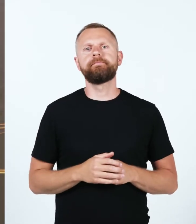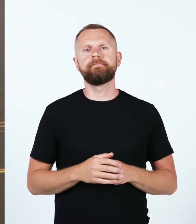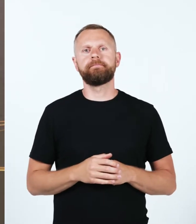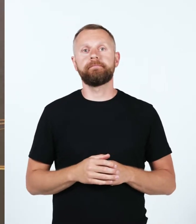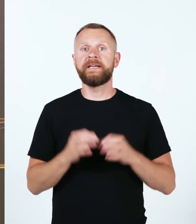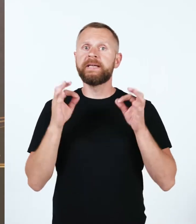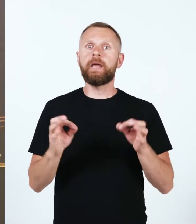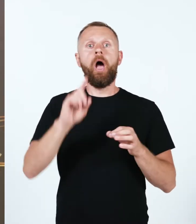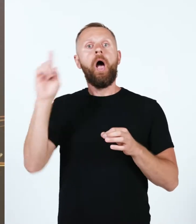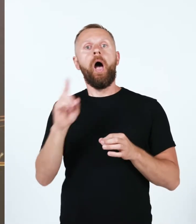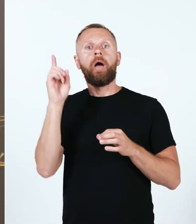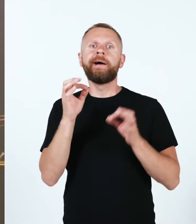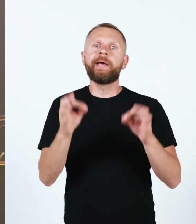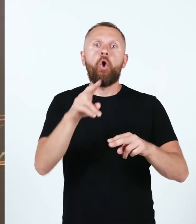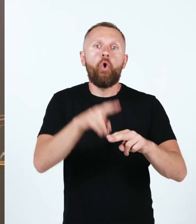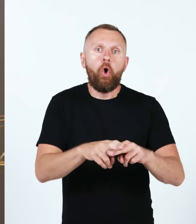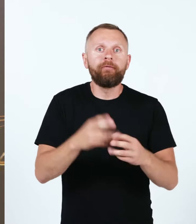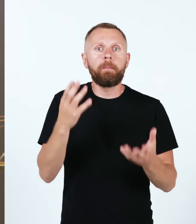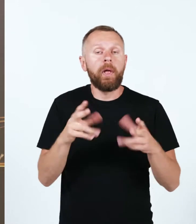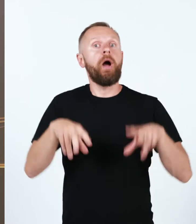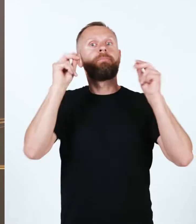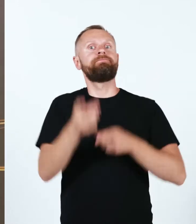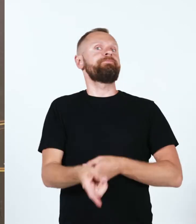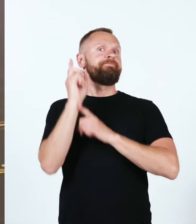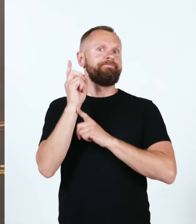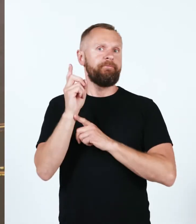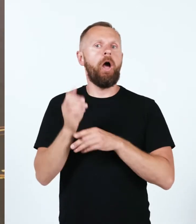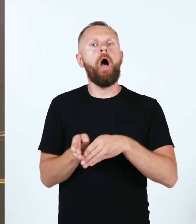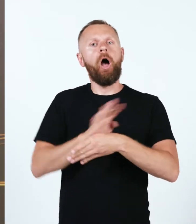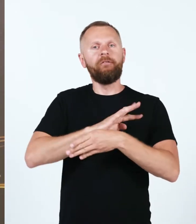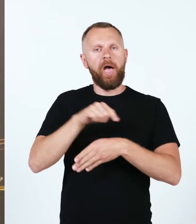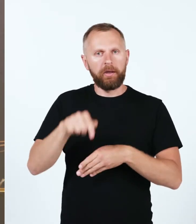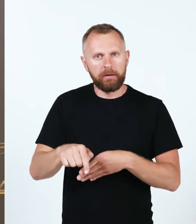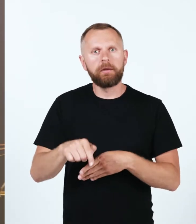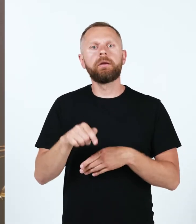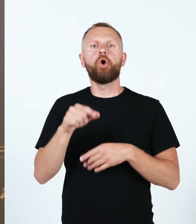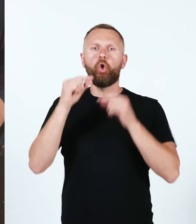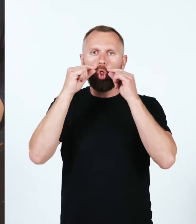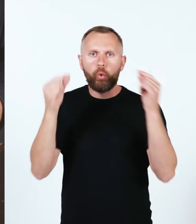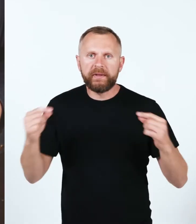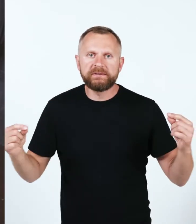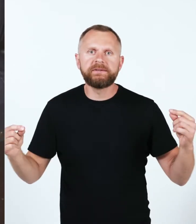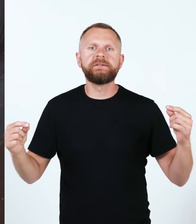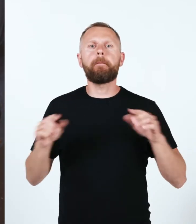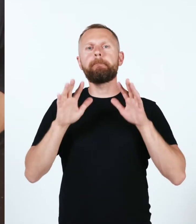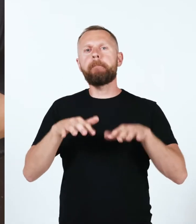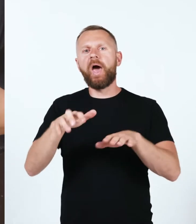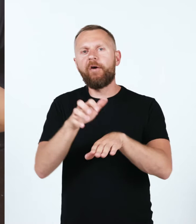Õige lajal õiges kohas olles võib saaremal näkata ka haug, luts, teib, meriforel ja miks mitte ka angerjas.